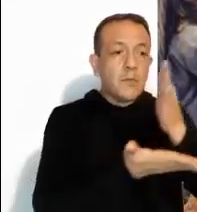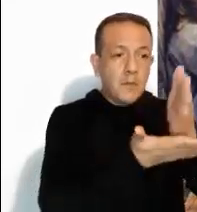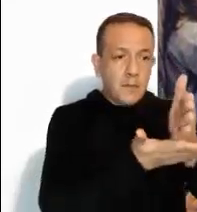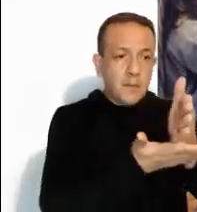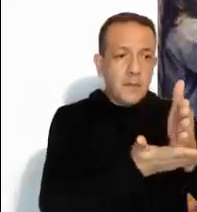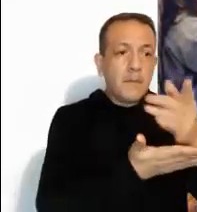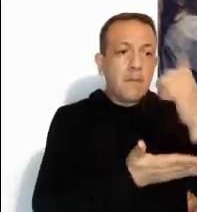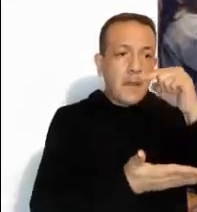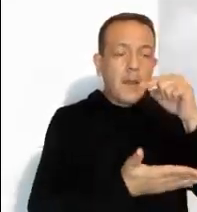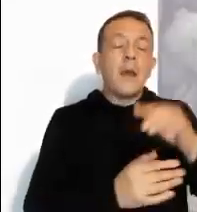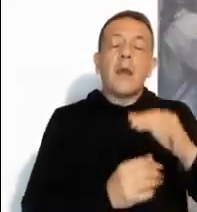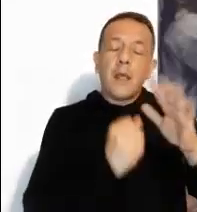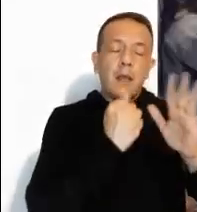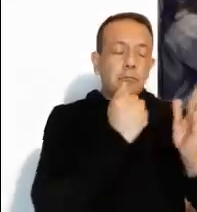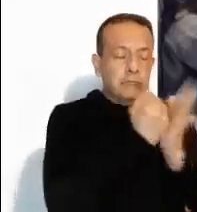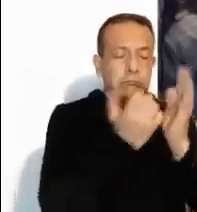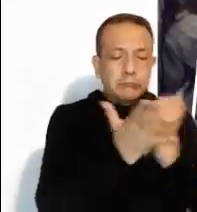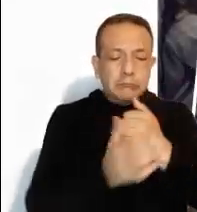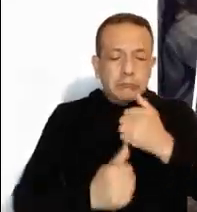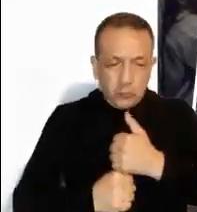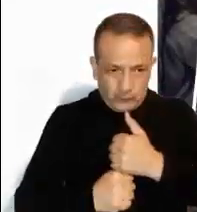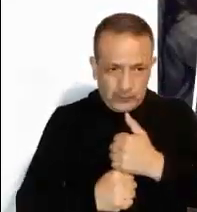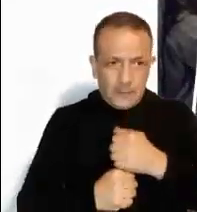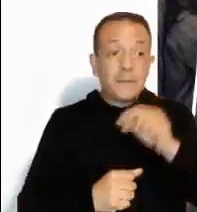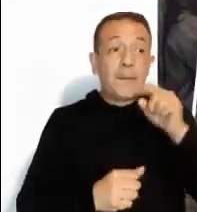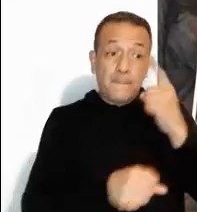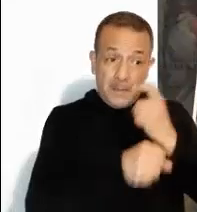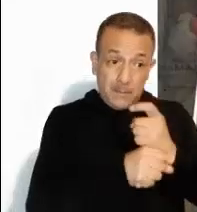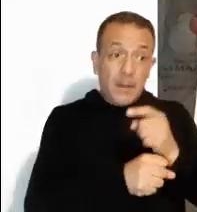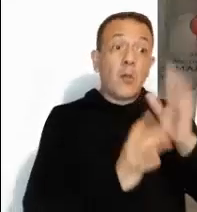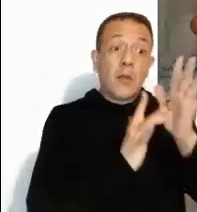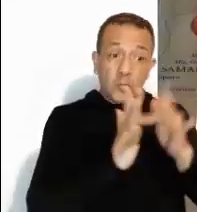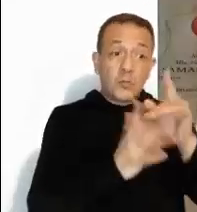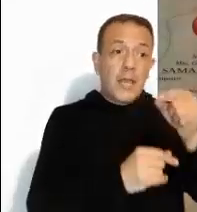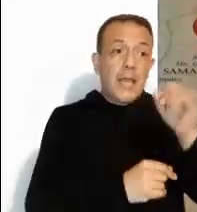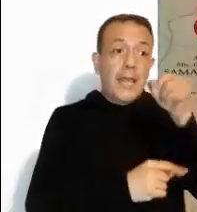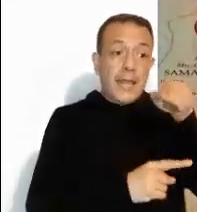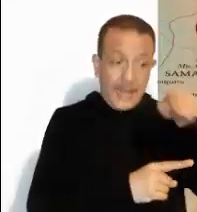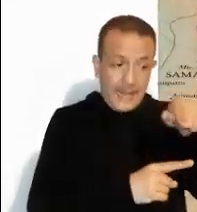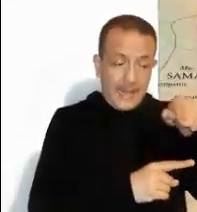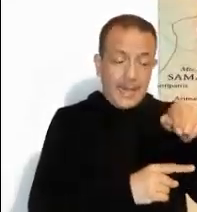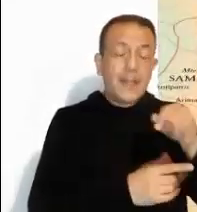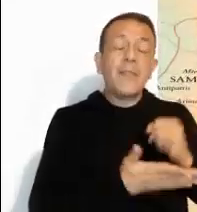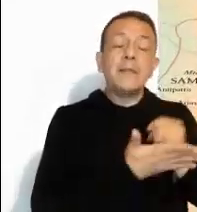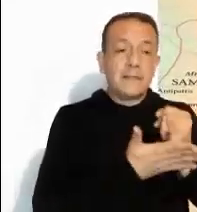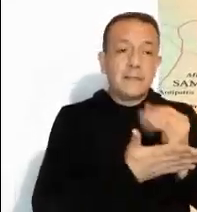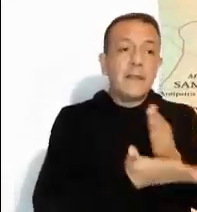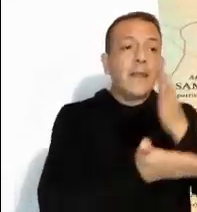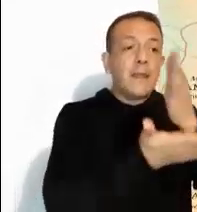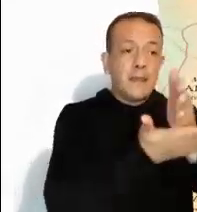que salir de este mundo, Jesús tomó la firme determinación de emprender el viaje a Jerusalén.